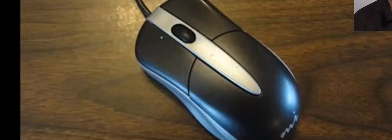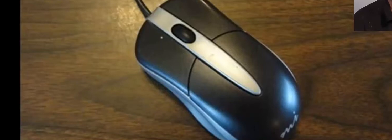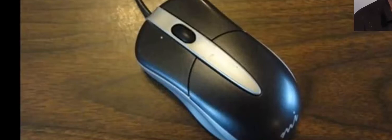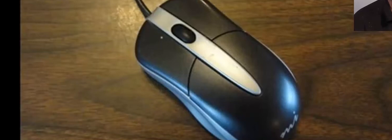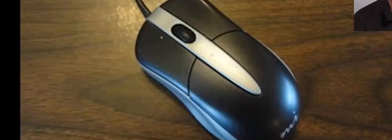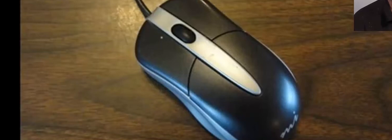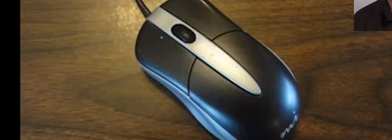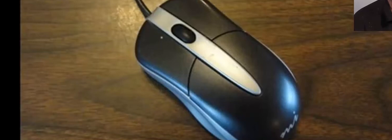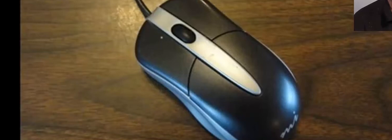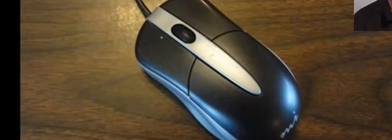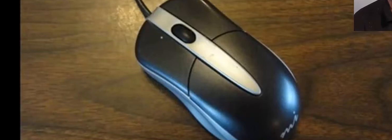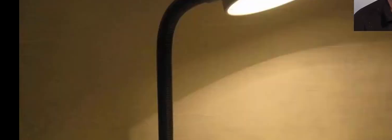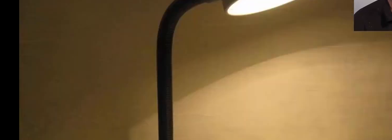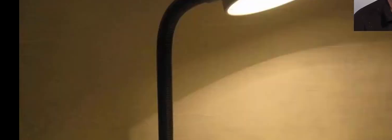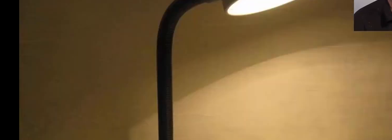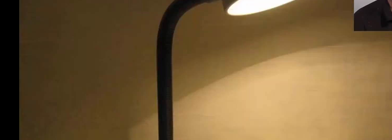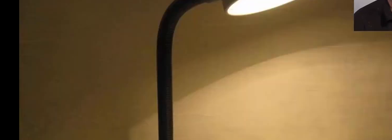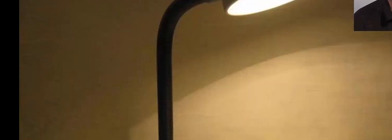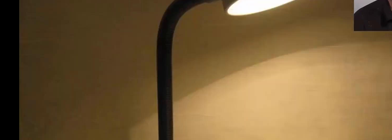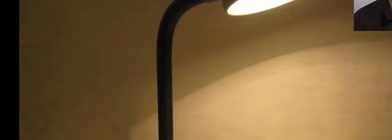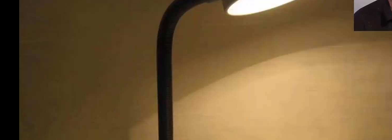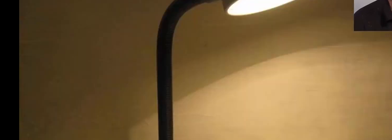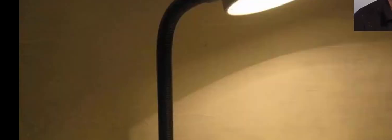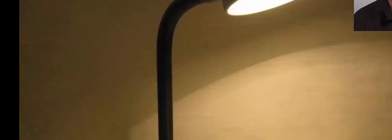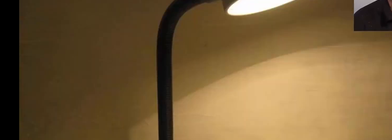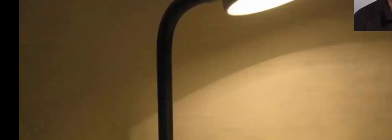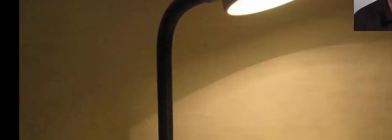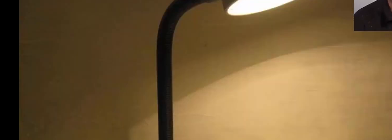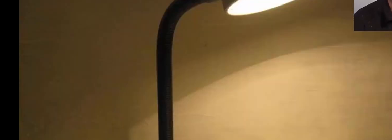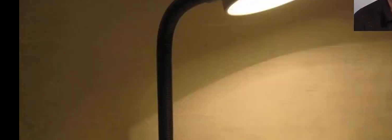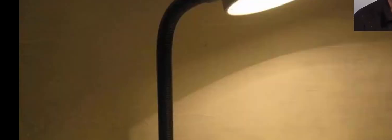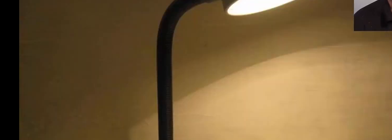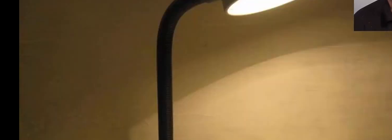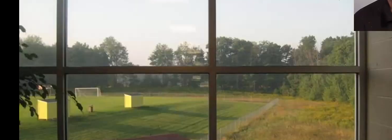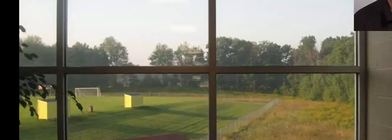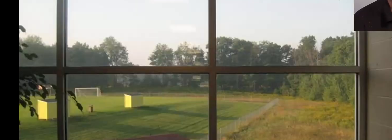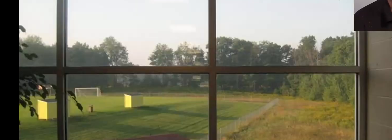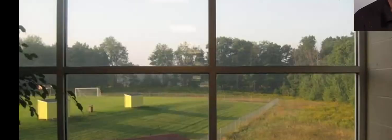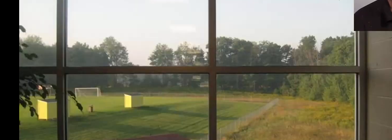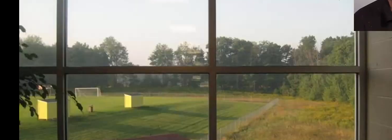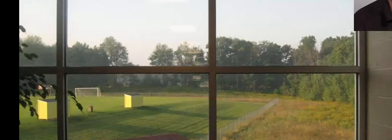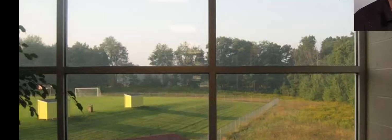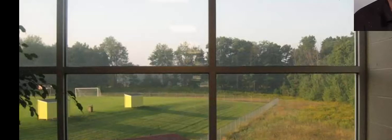la lampra de escritorio, la ventana,